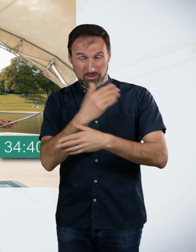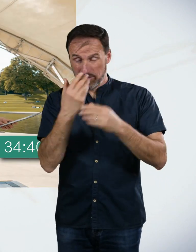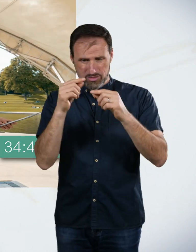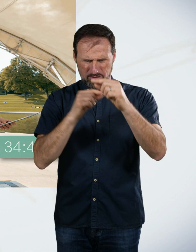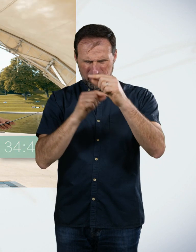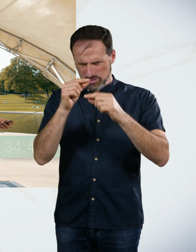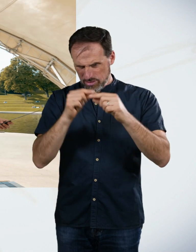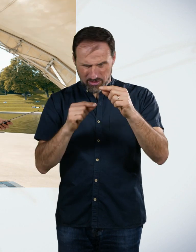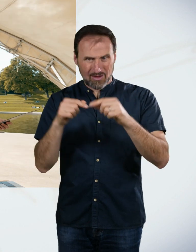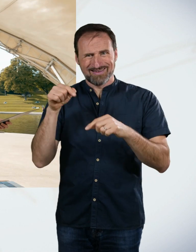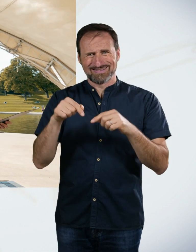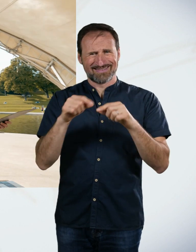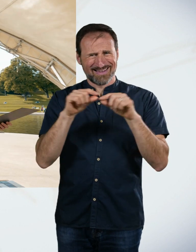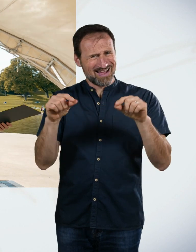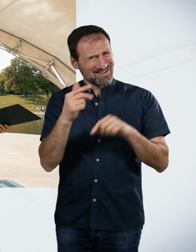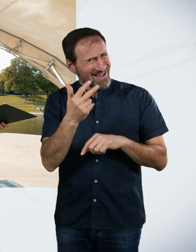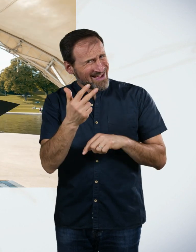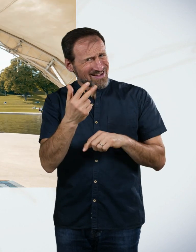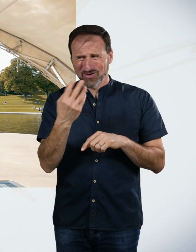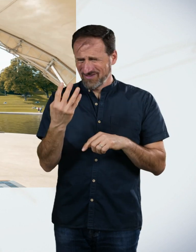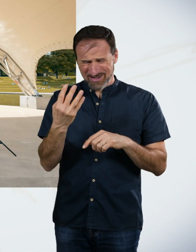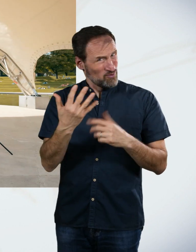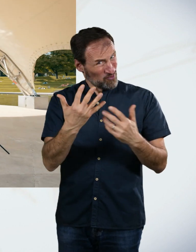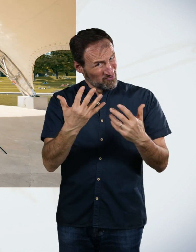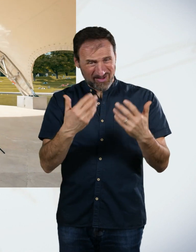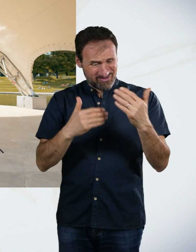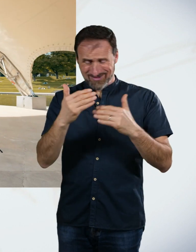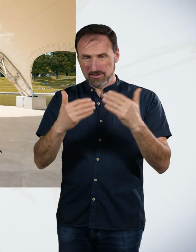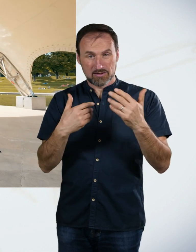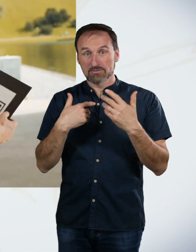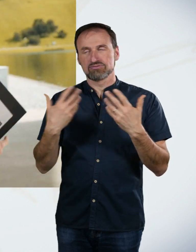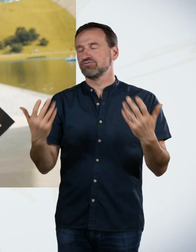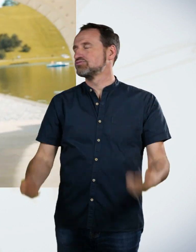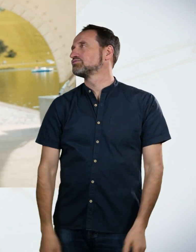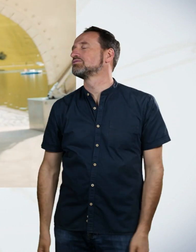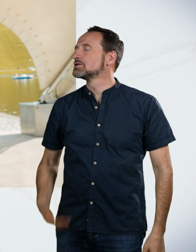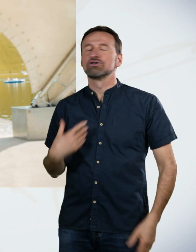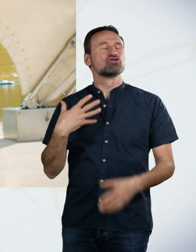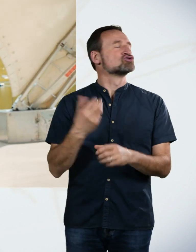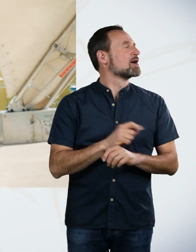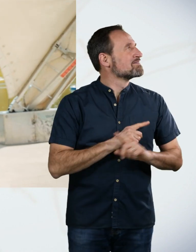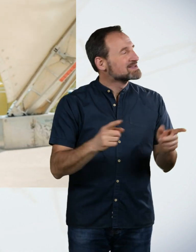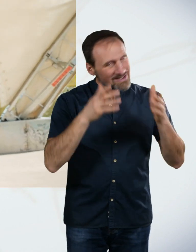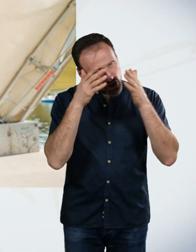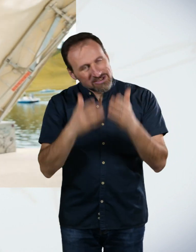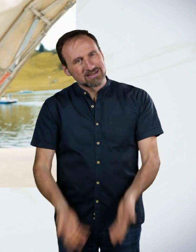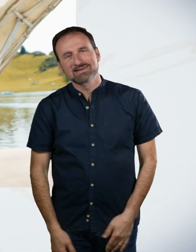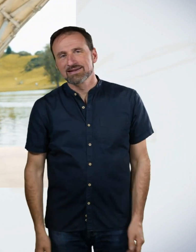weißt gar nicht, in Reihe 3 oder 4 oder 5. Ich bin gerade durch. Ich kann mich nicht konzentrieren, es geht nicht. Oh, Digga.